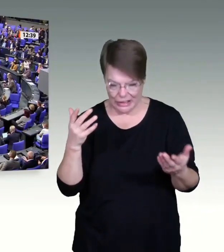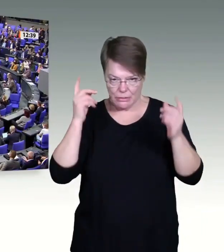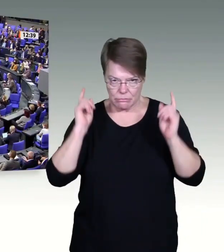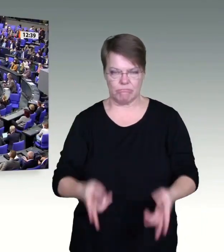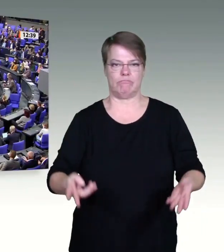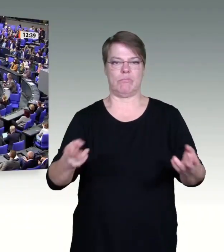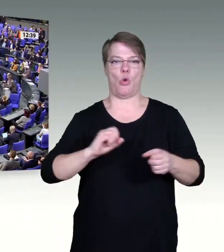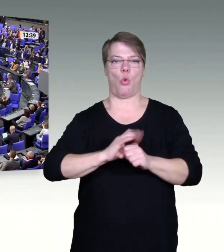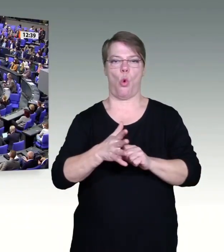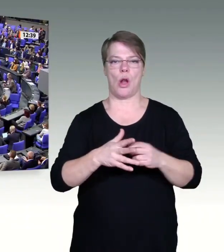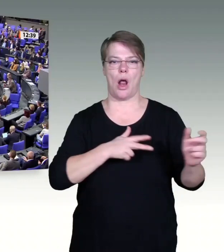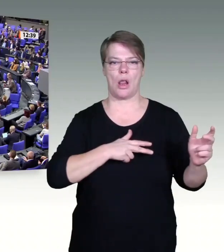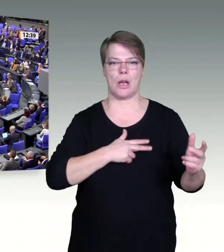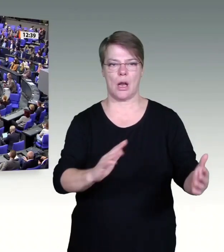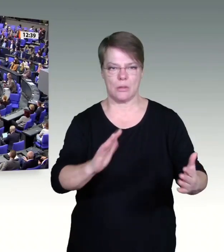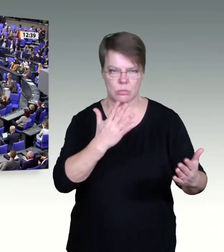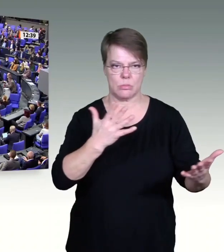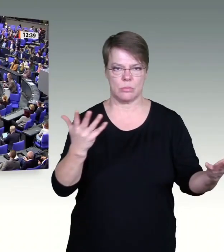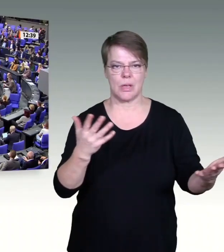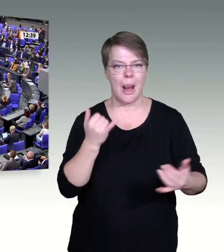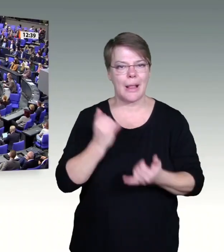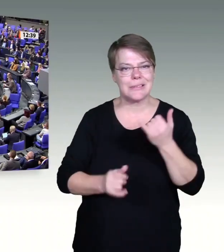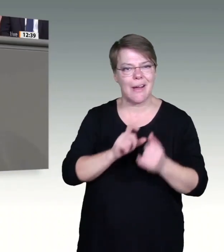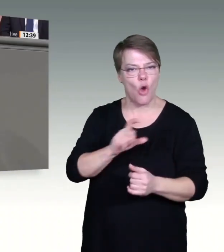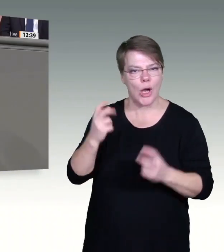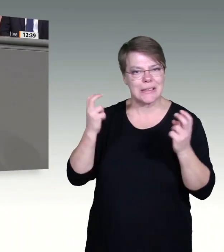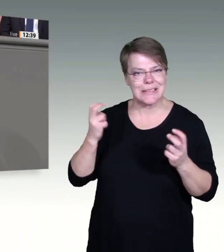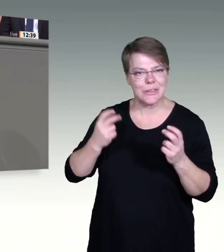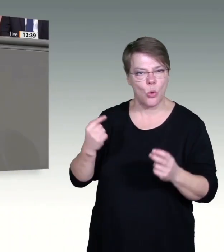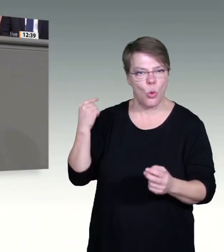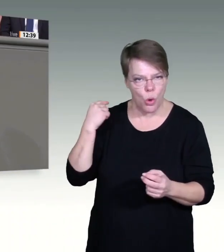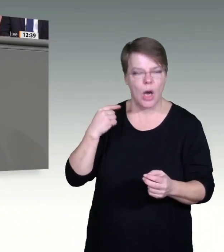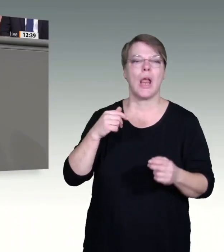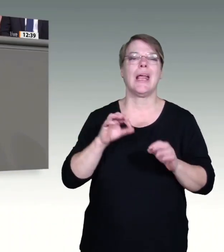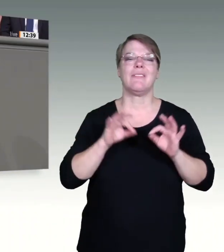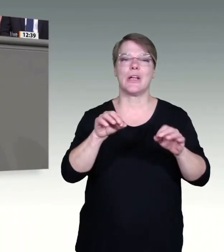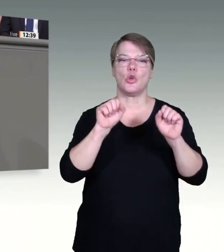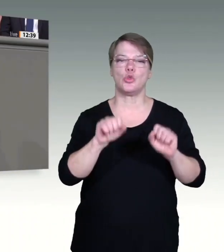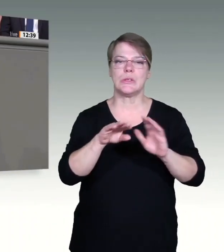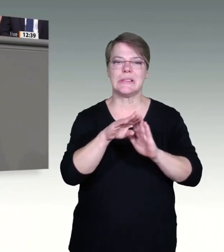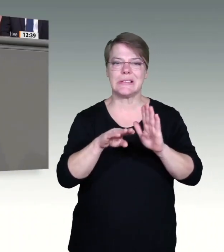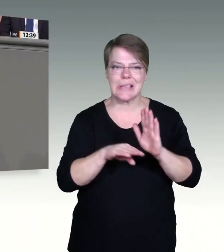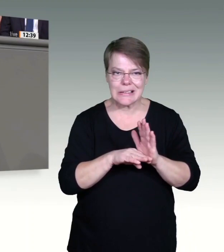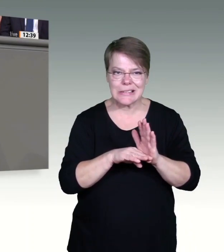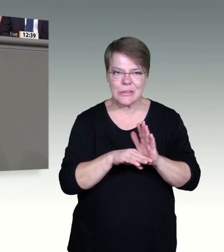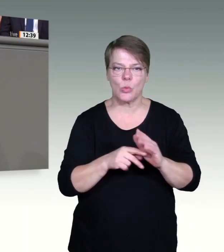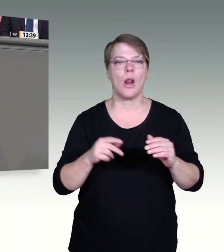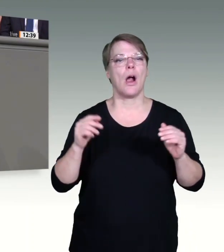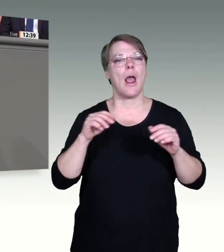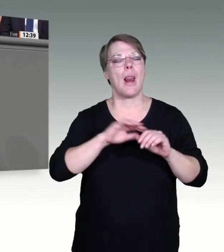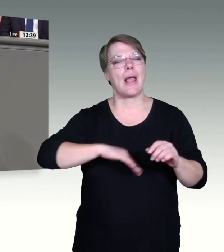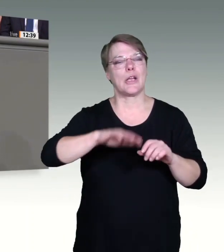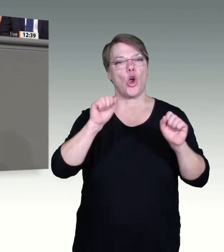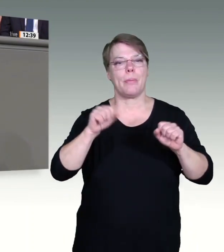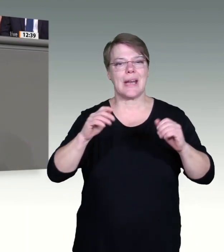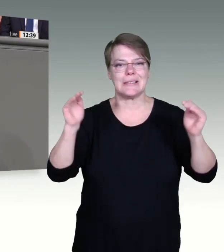Heute dann jetzt hier die Sondersitzung im Parlament. Gestern wurde kurz vor knapp der Gesetzentwurf verschickt. Ja,